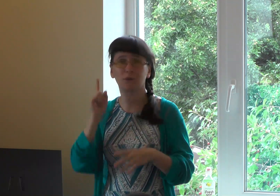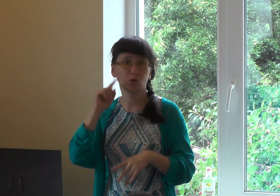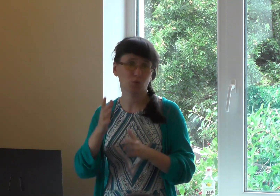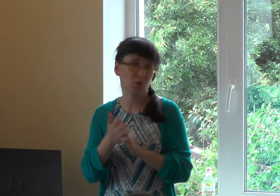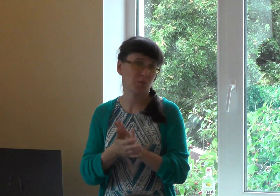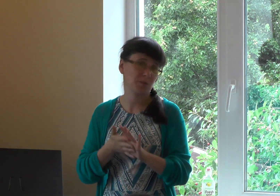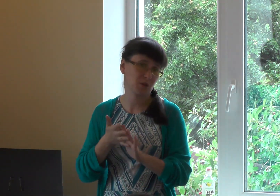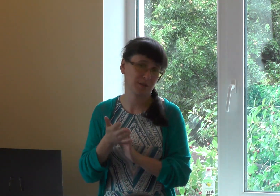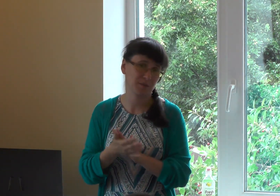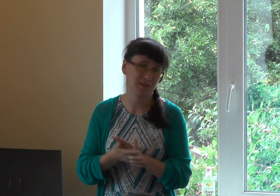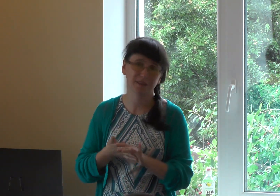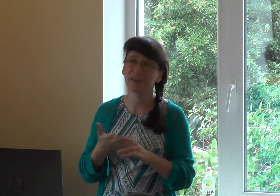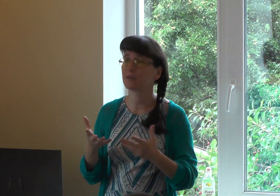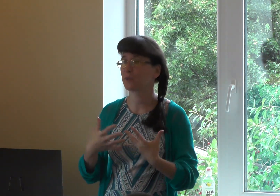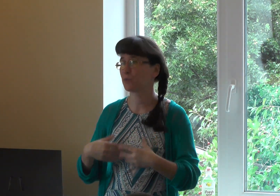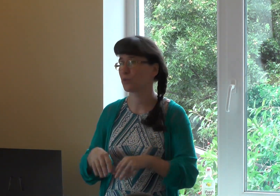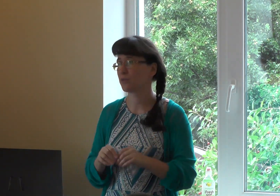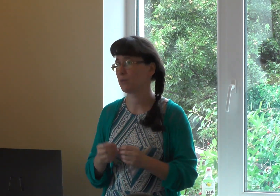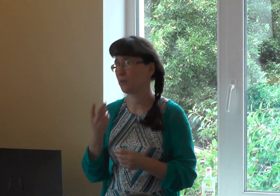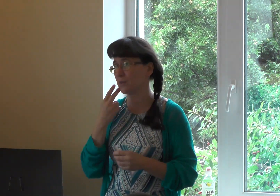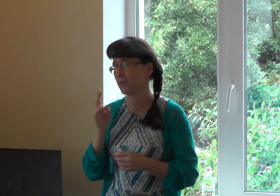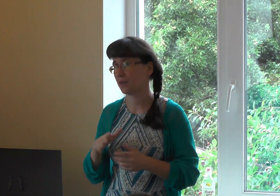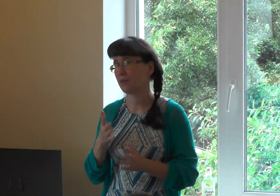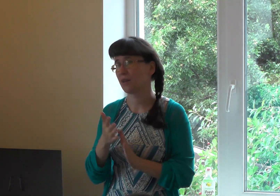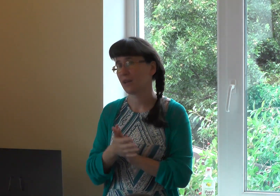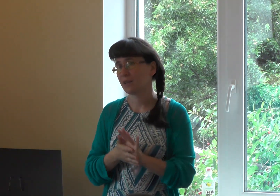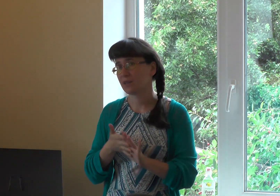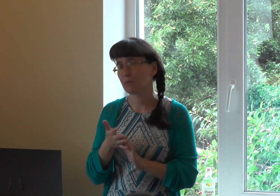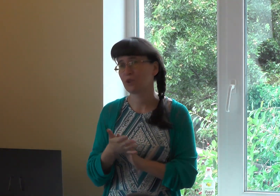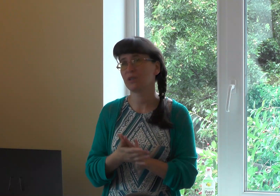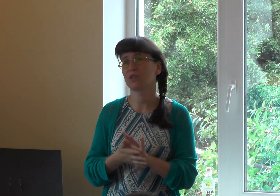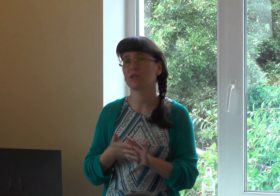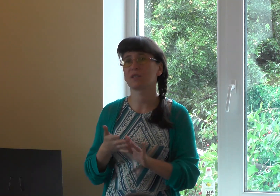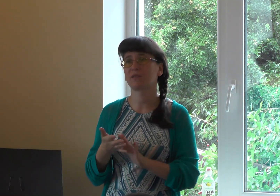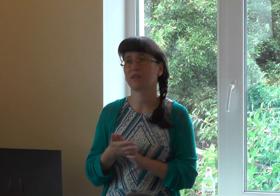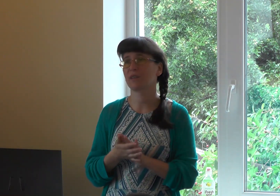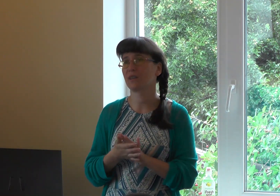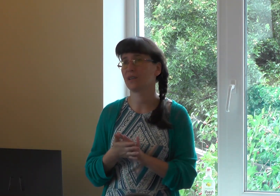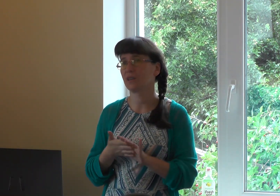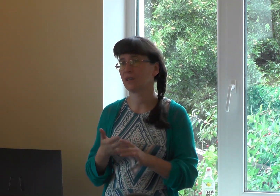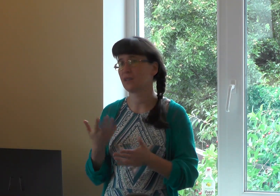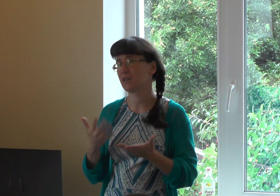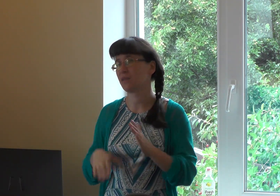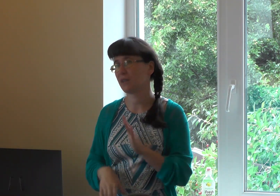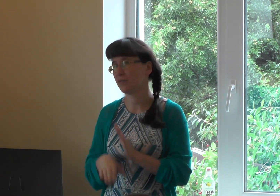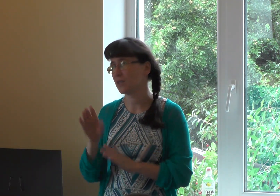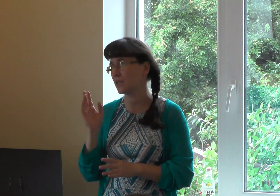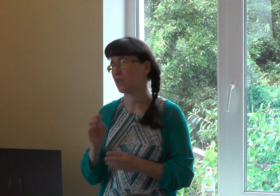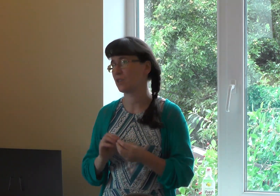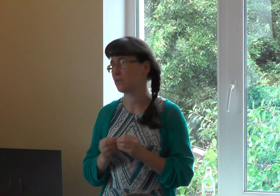мы тоже уже умеем жестовым разговаривать, потому что в семье постоянно есть общение жестовое. И если ты когда-то вырастаешь, для